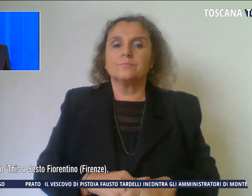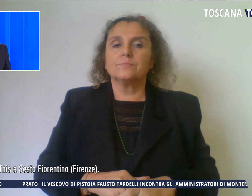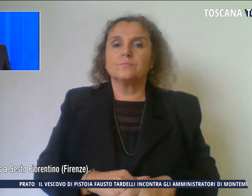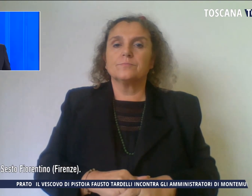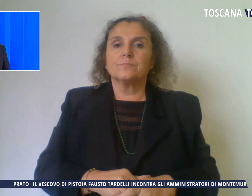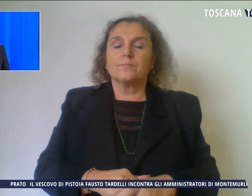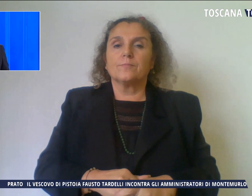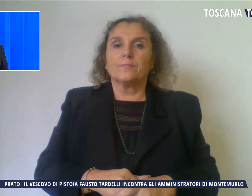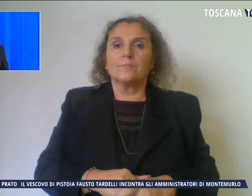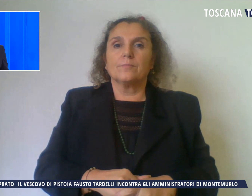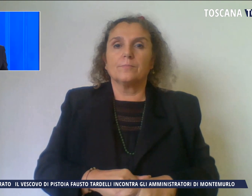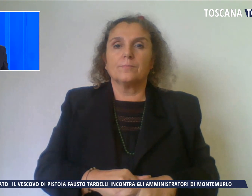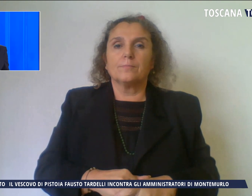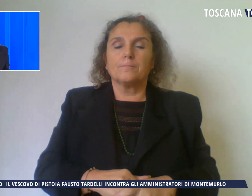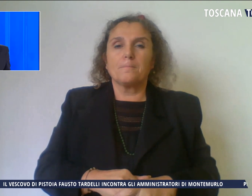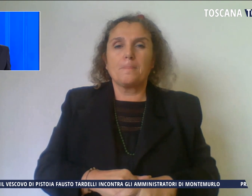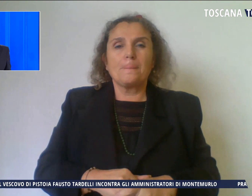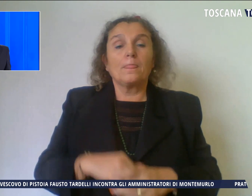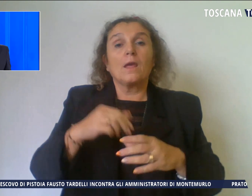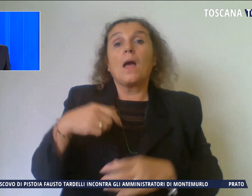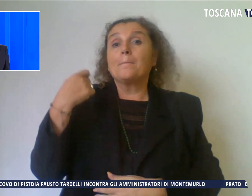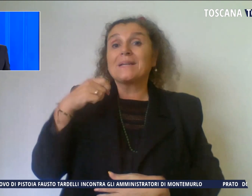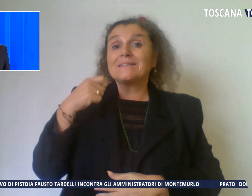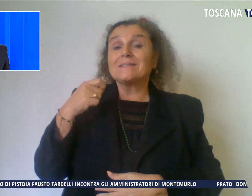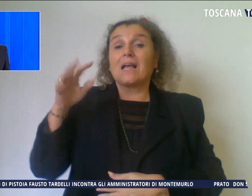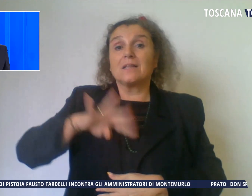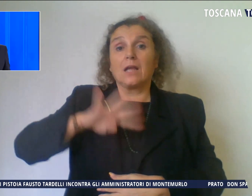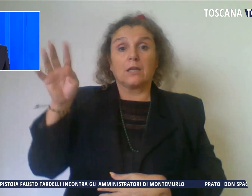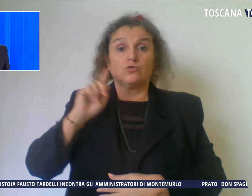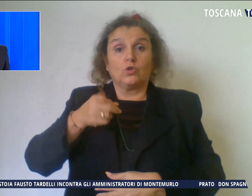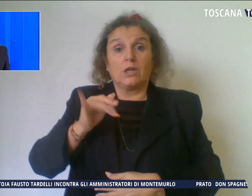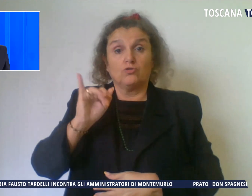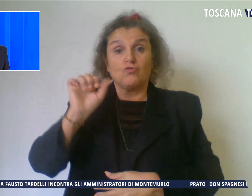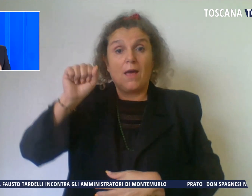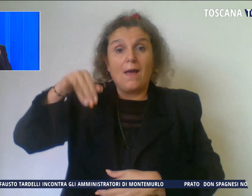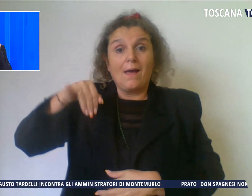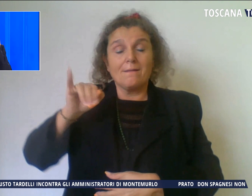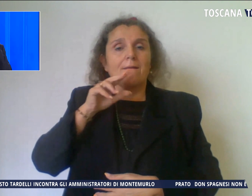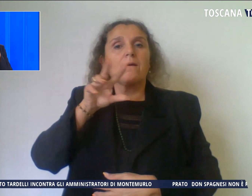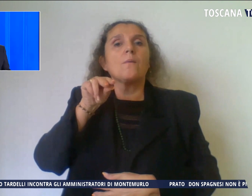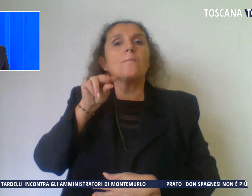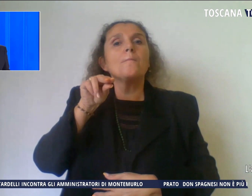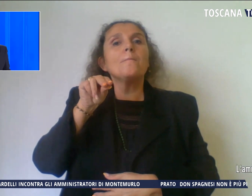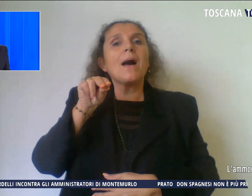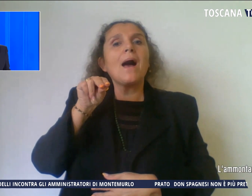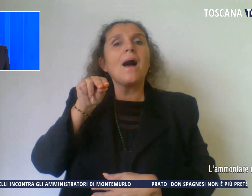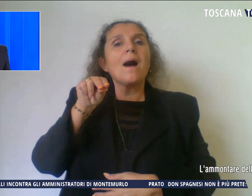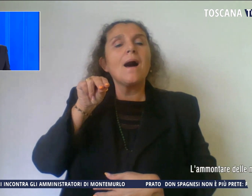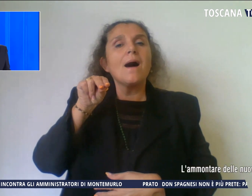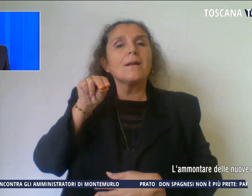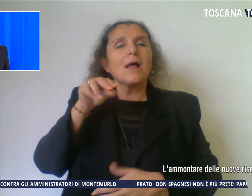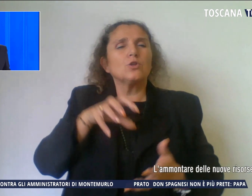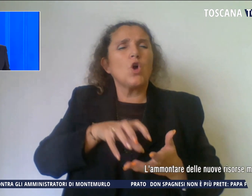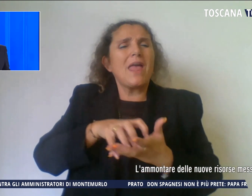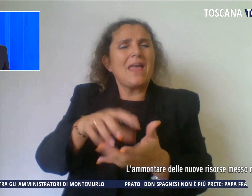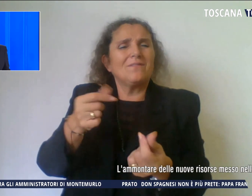E invece il presidente della regione toscana Eugenio Gianni parlando degli investimenti dei soldi